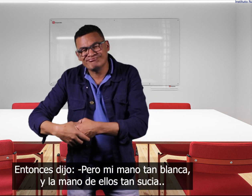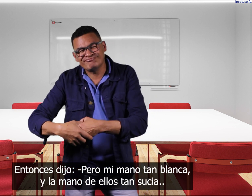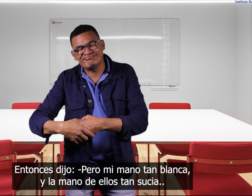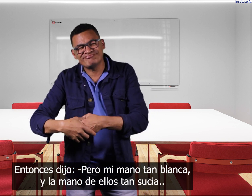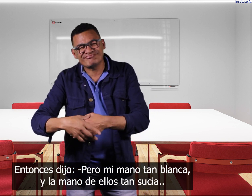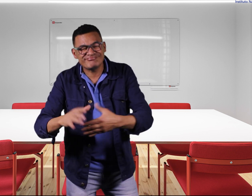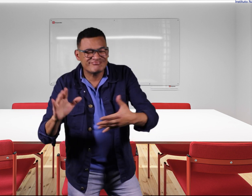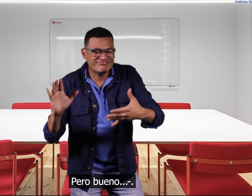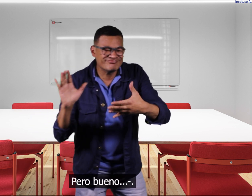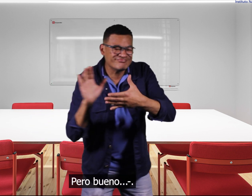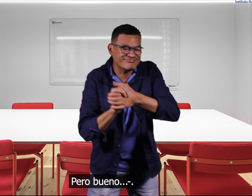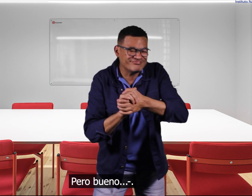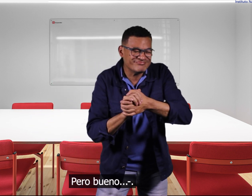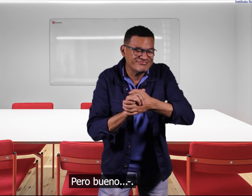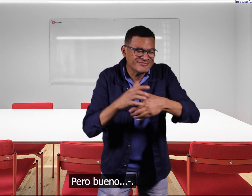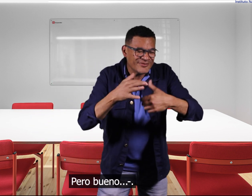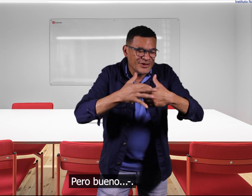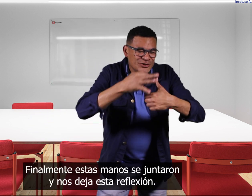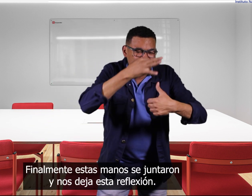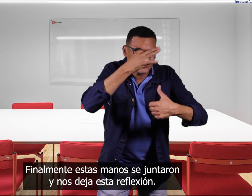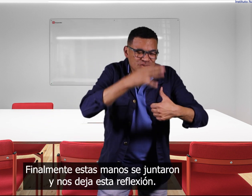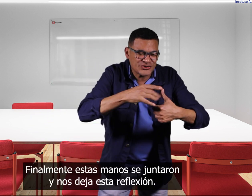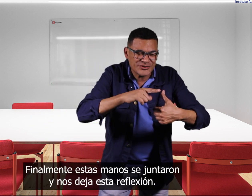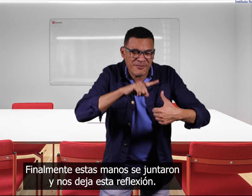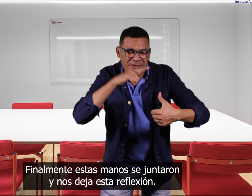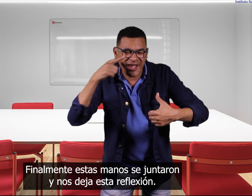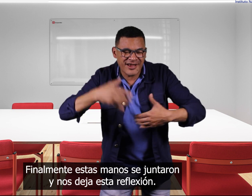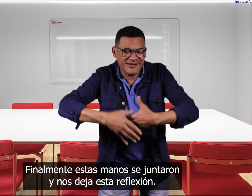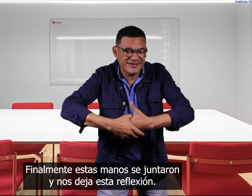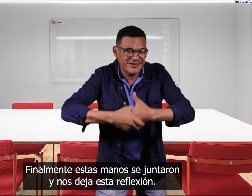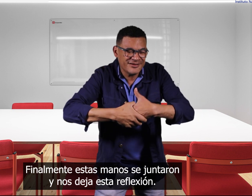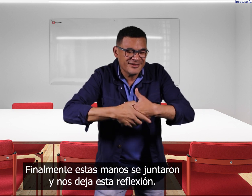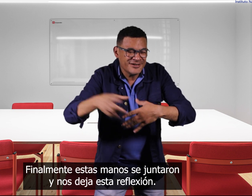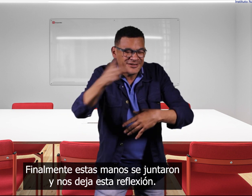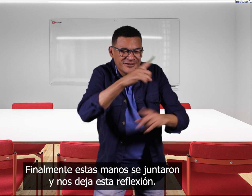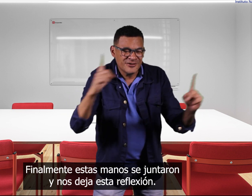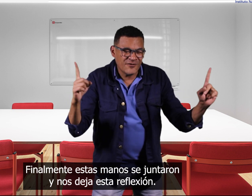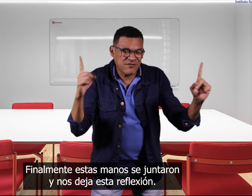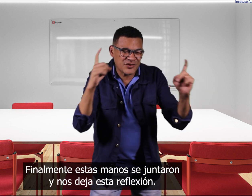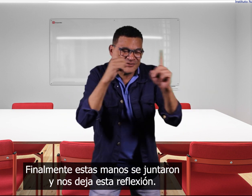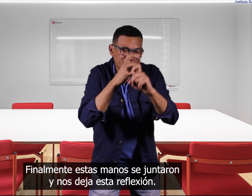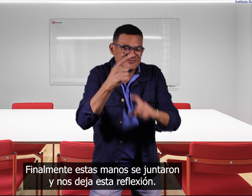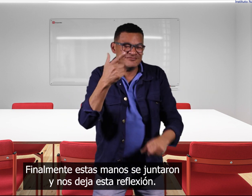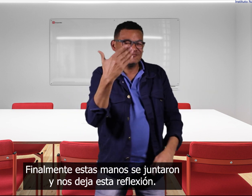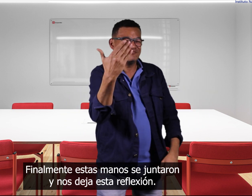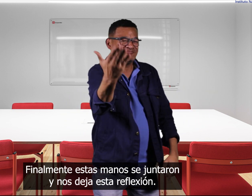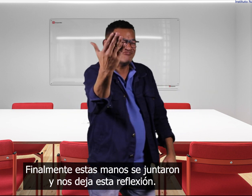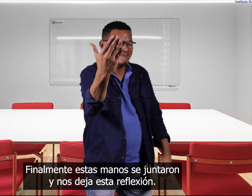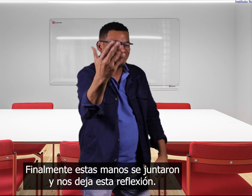tan sucia pero bueno finalmente estas manos se juntaron y nos deja esta reflexión